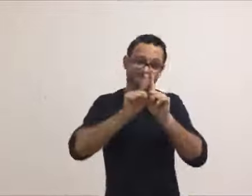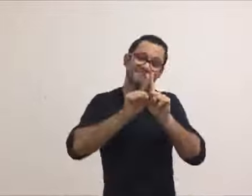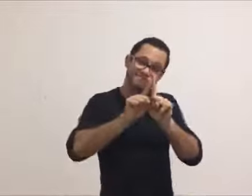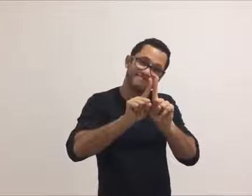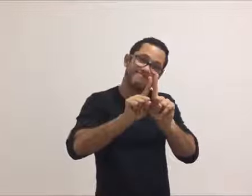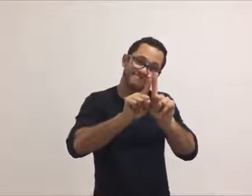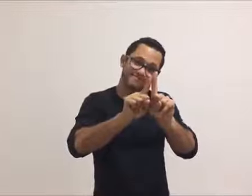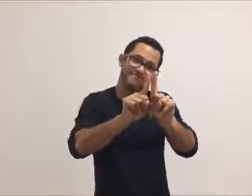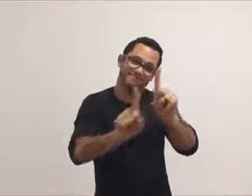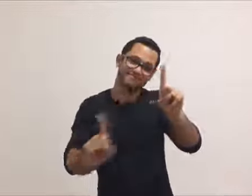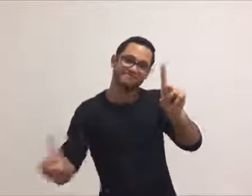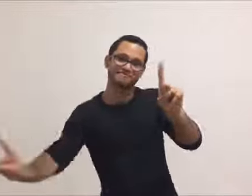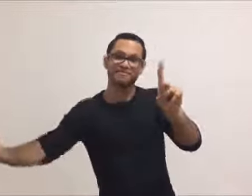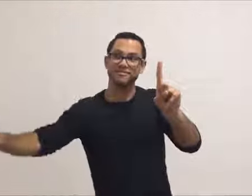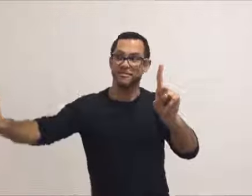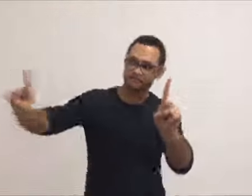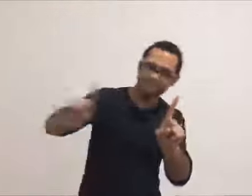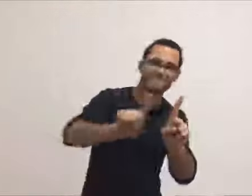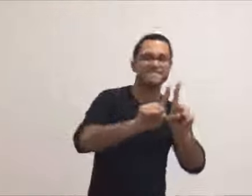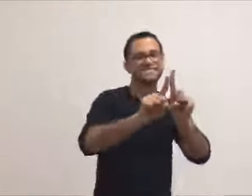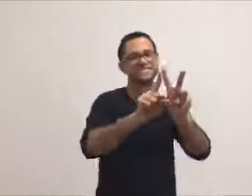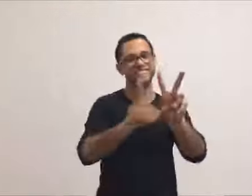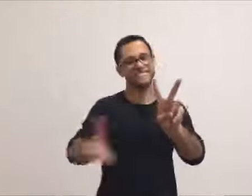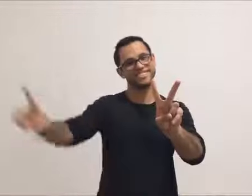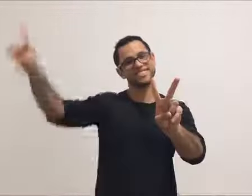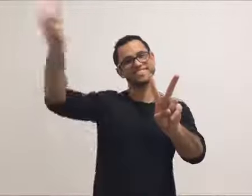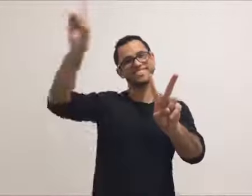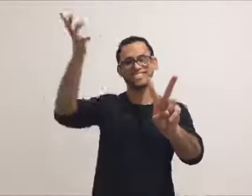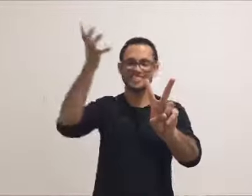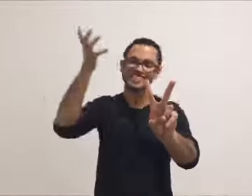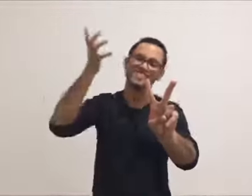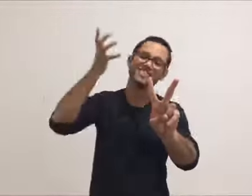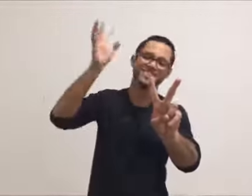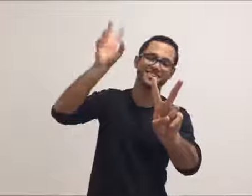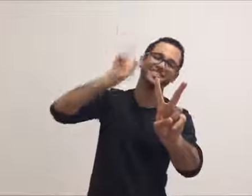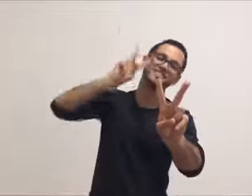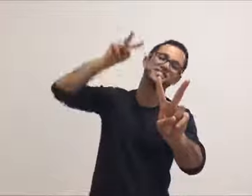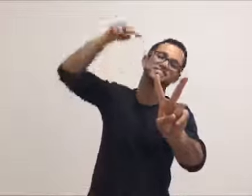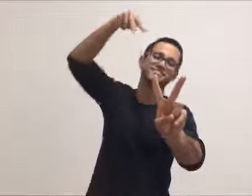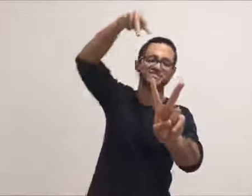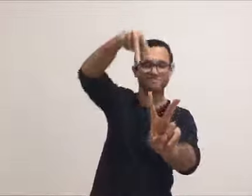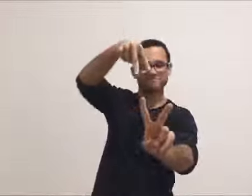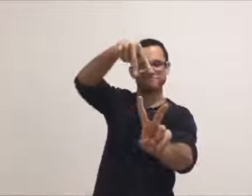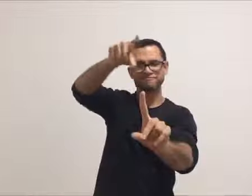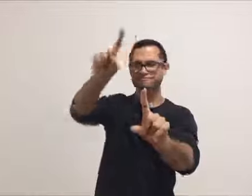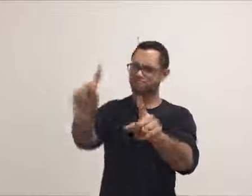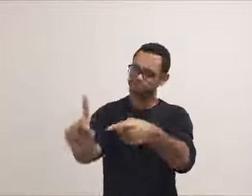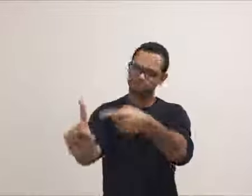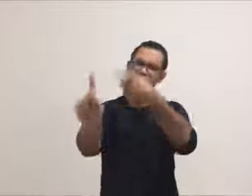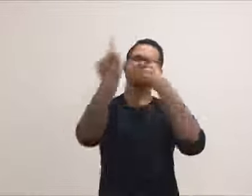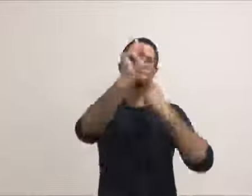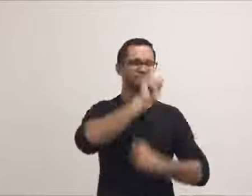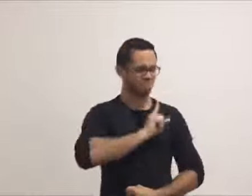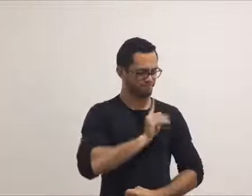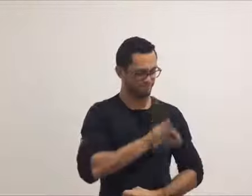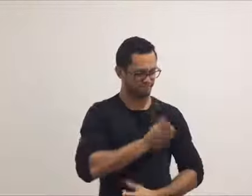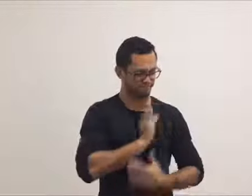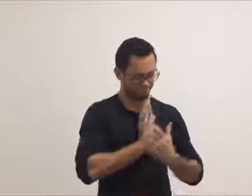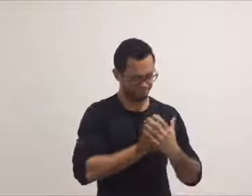sim Se Deus quiser Vou ter você guardado no meu coração Até